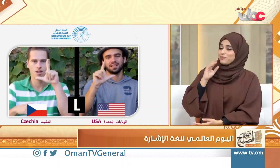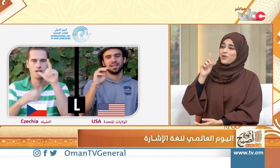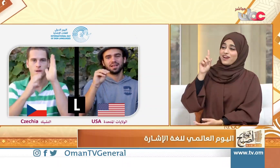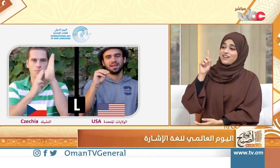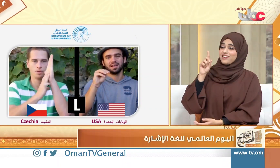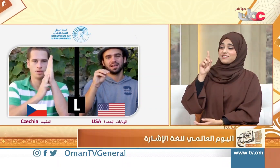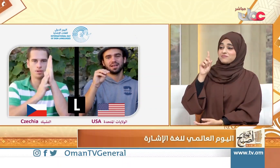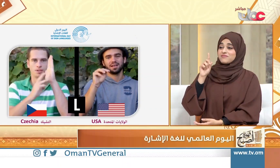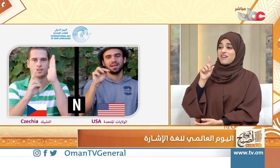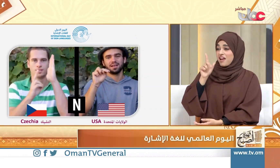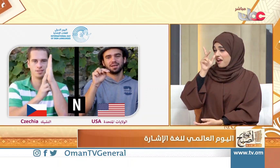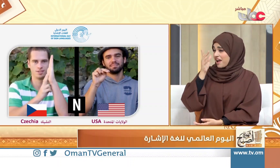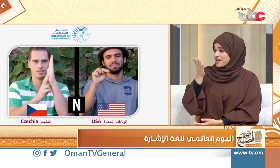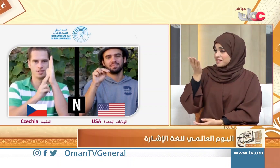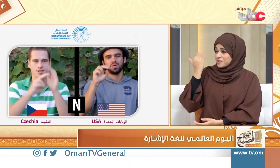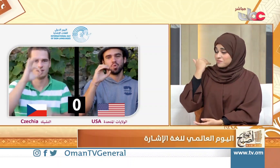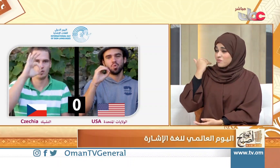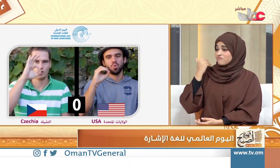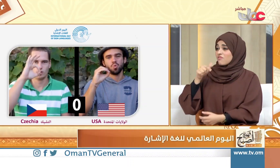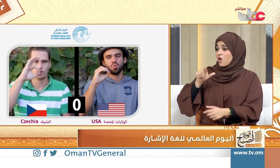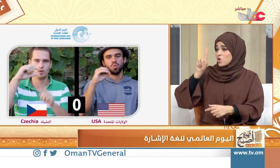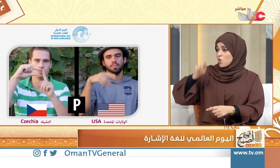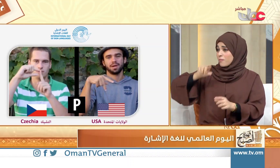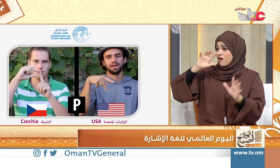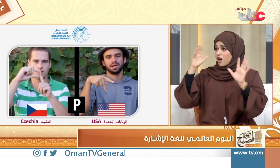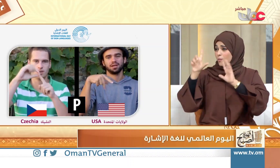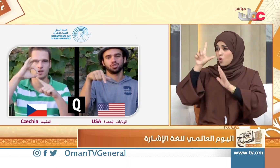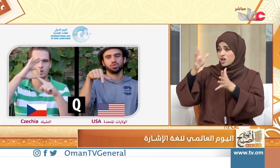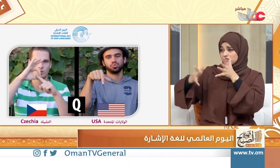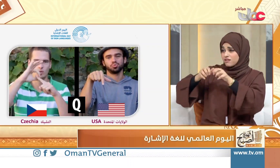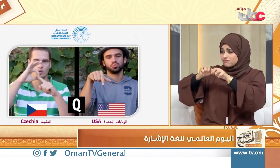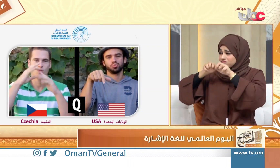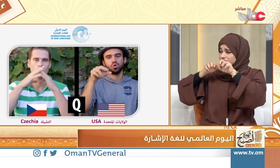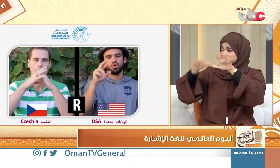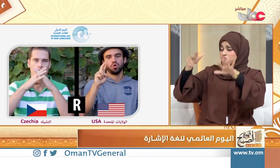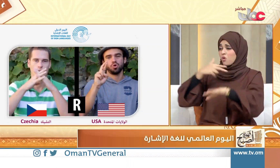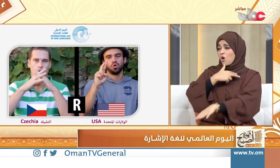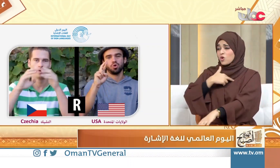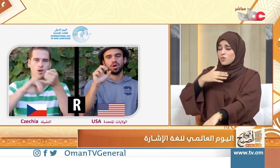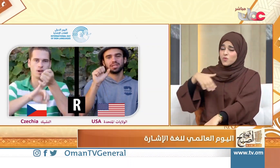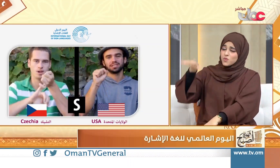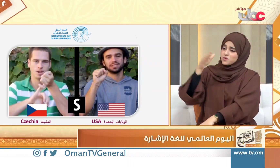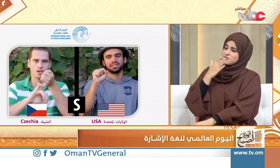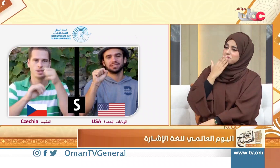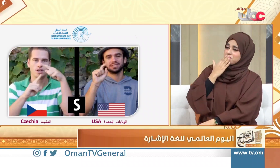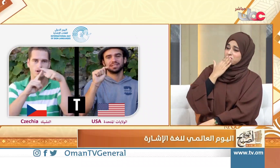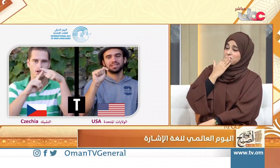الحمد لله هذه السنة كانت نشاط أكثر عن السنوات الماضية في